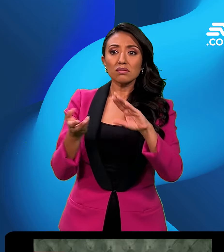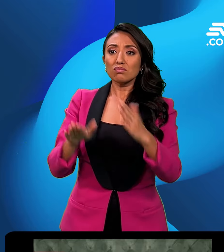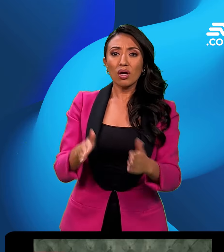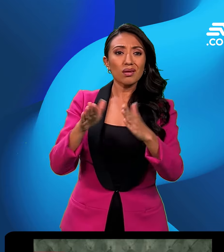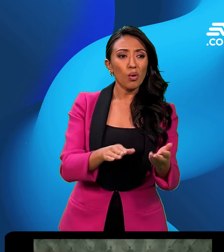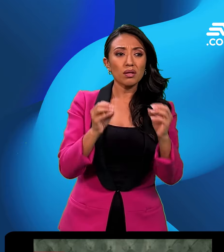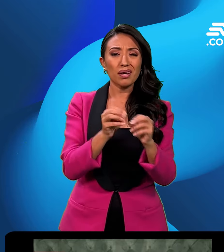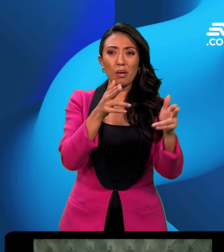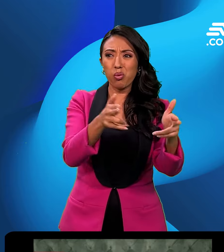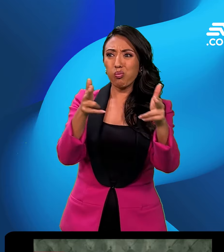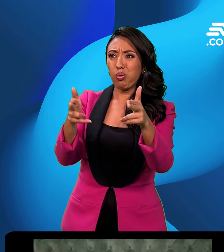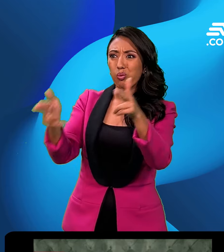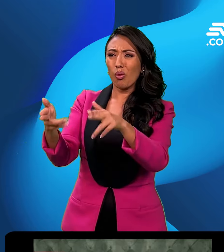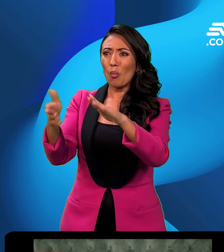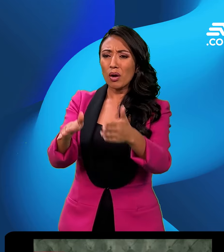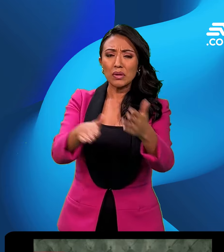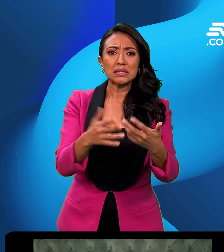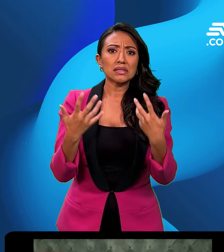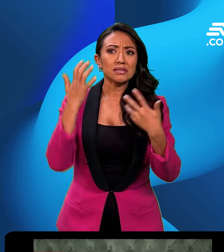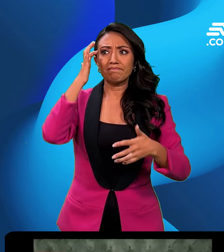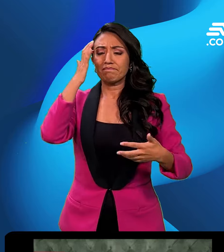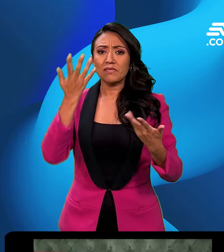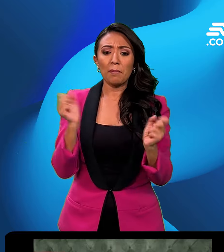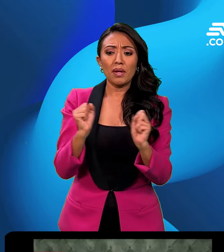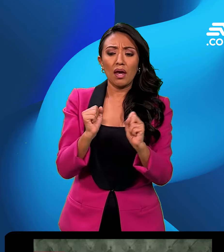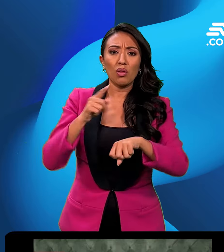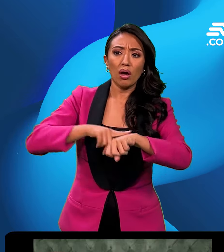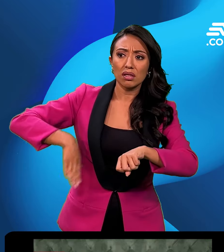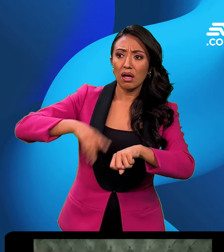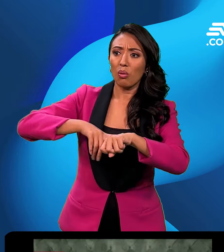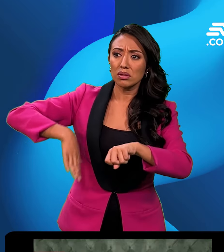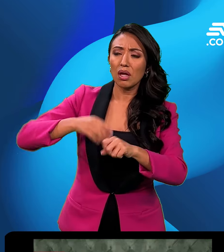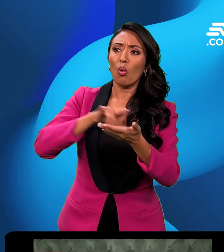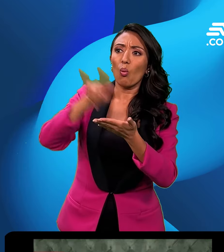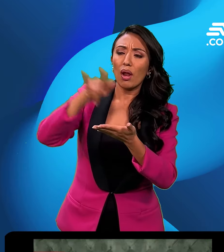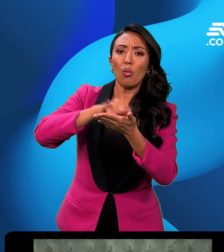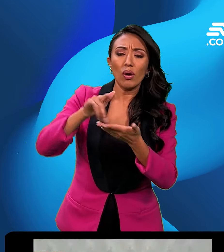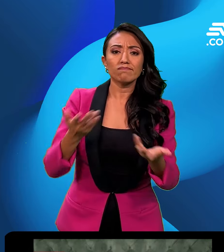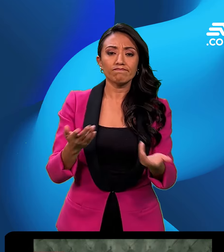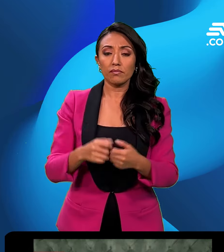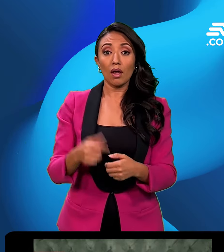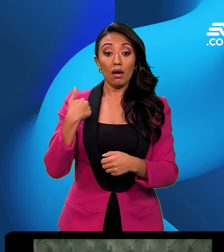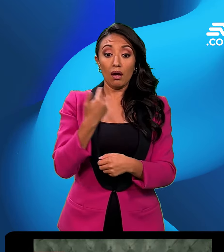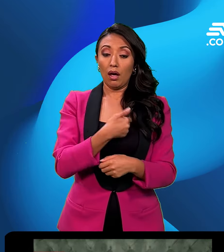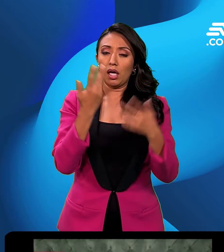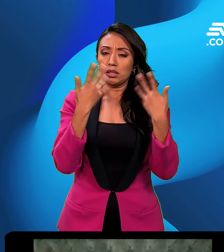más bombardeos y lamentablemente no tenemos miedo de que se atrase mucho más este vuelo humanitario. Hemos llenado registros y